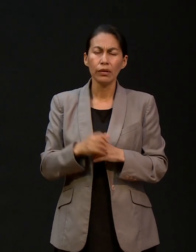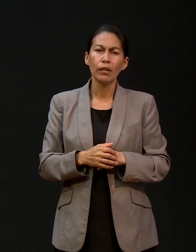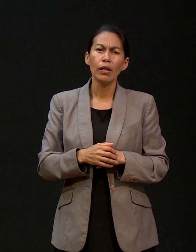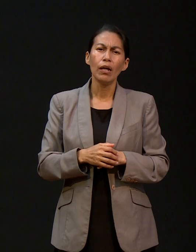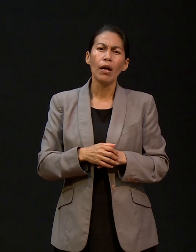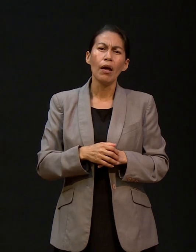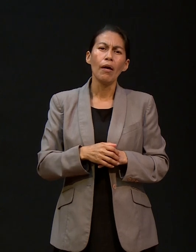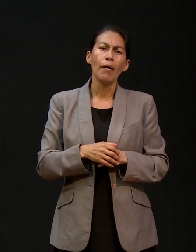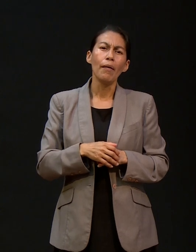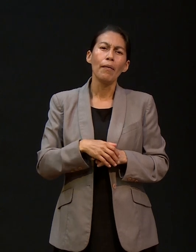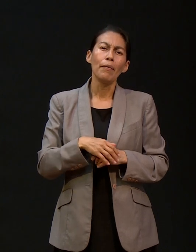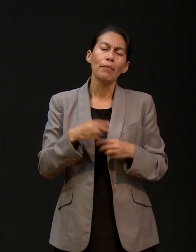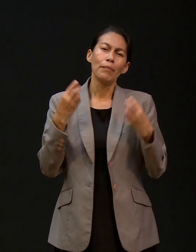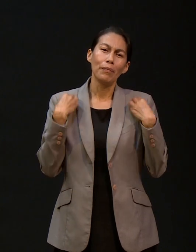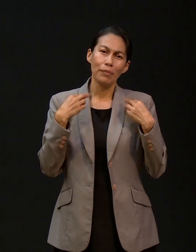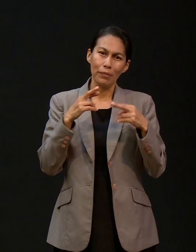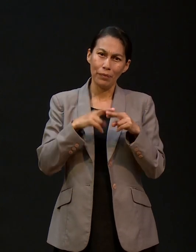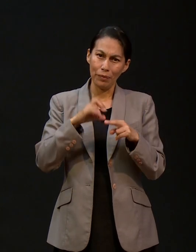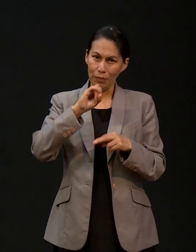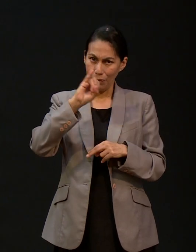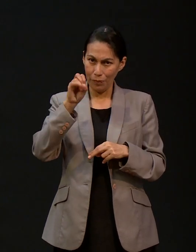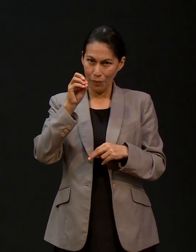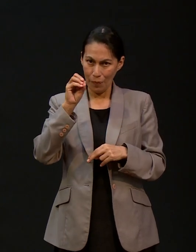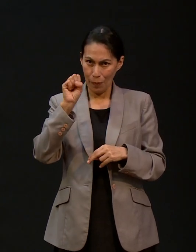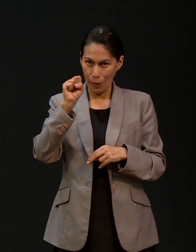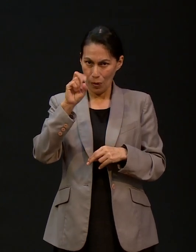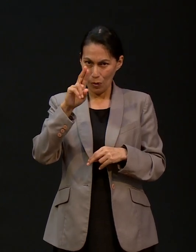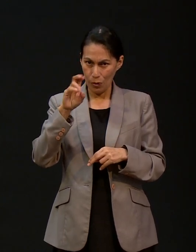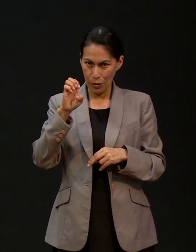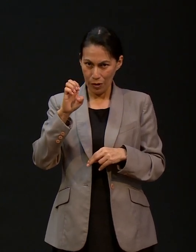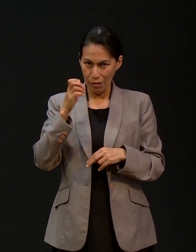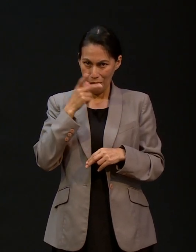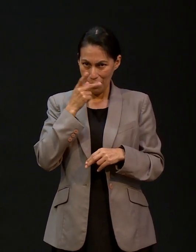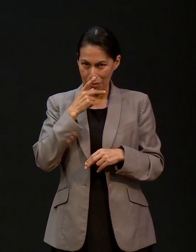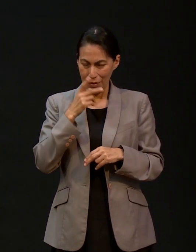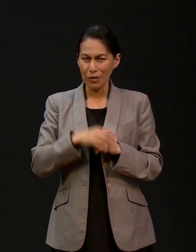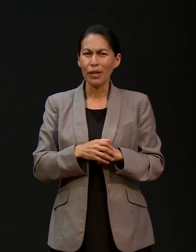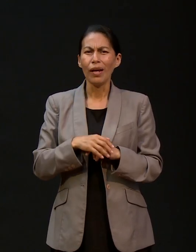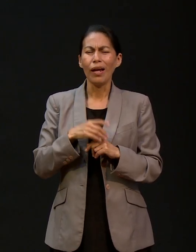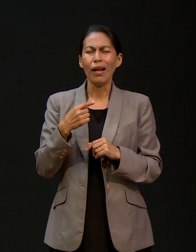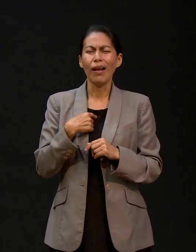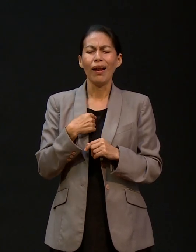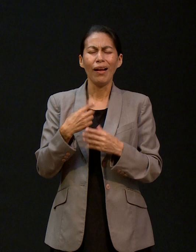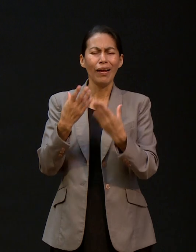Biblia, el maestro Josué, lo recuerdo con mucho cariño, le mando un fuerte abrazo.